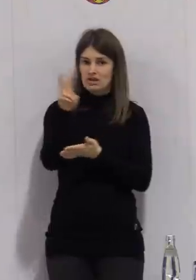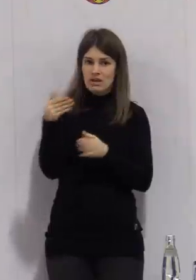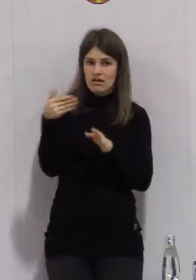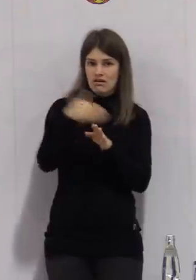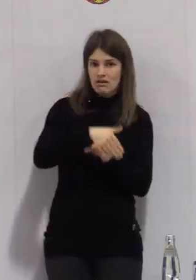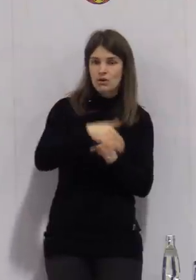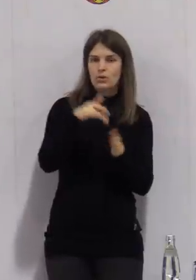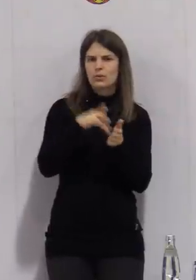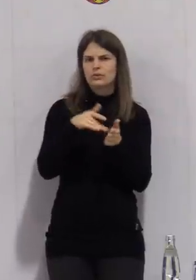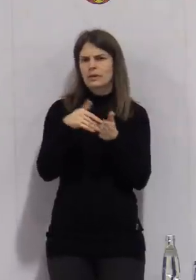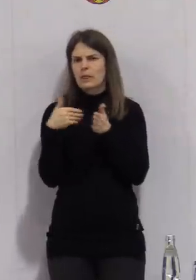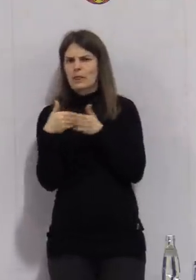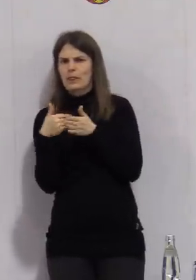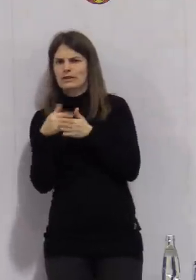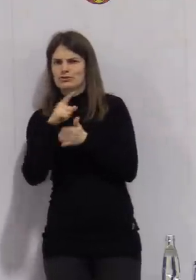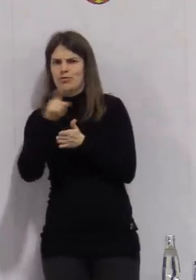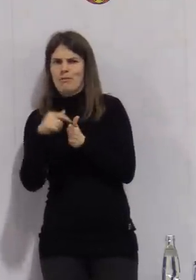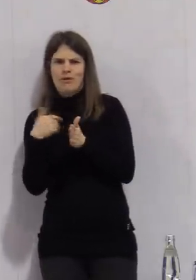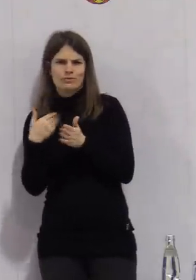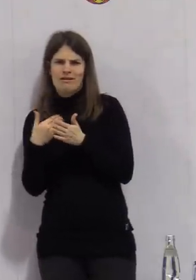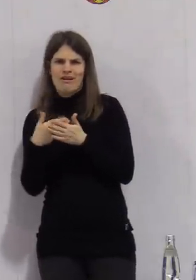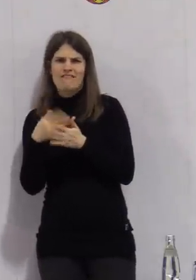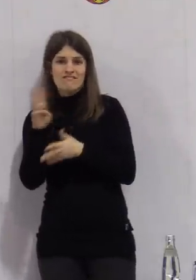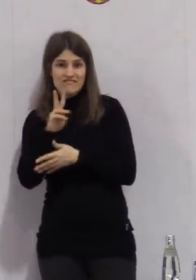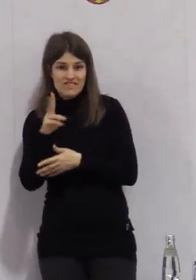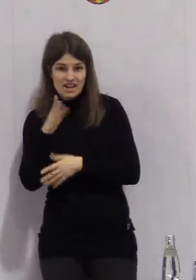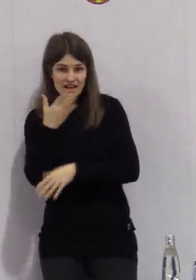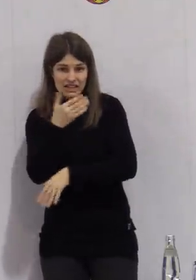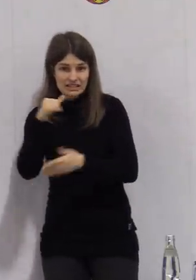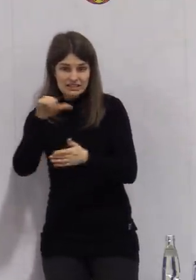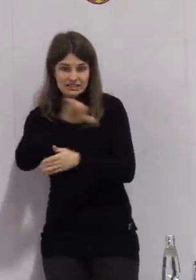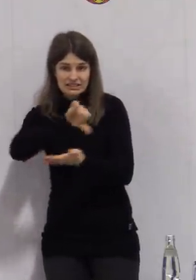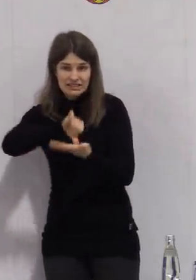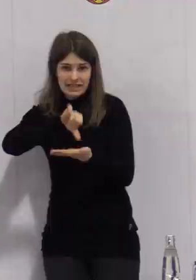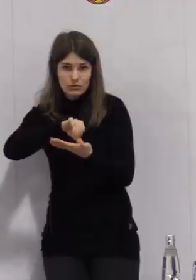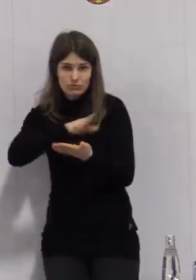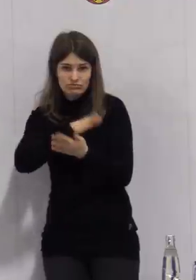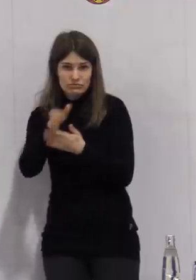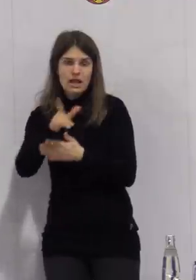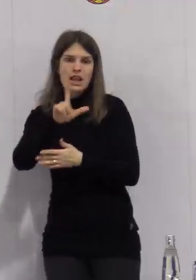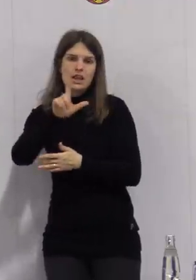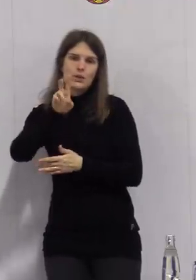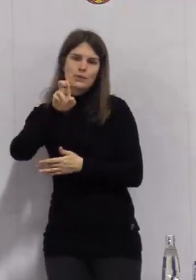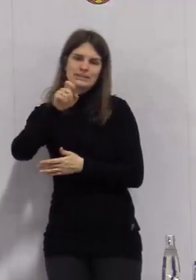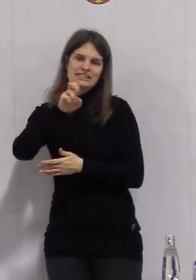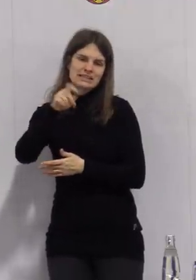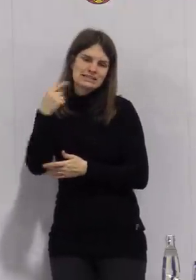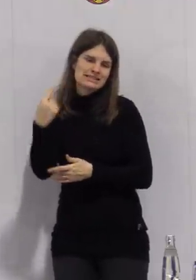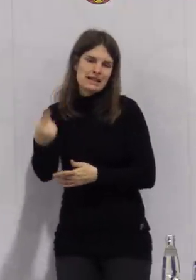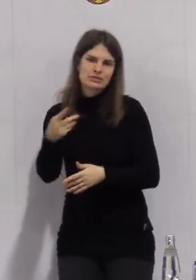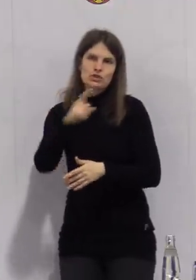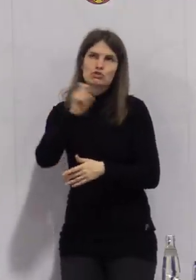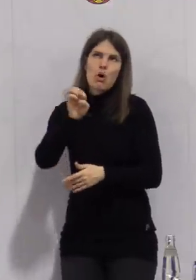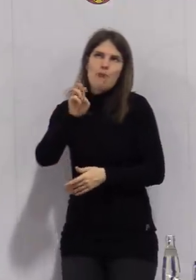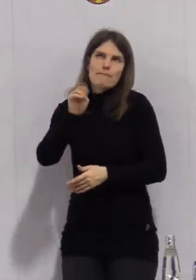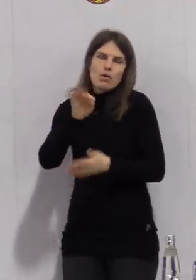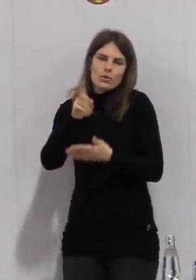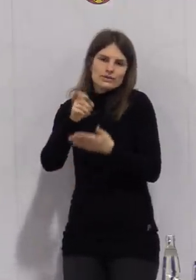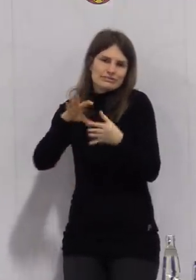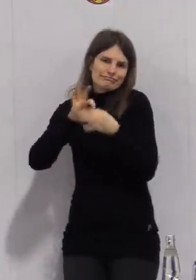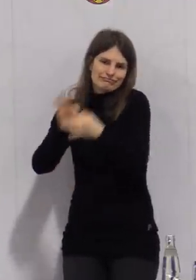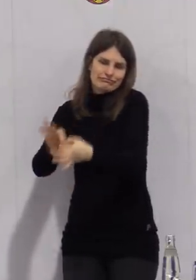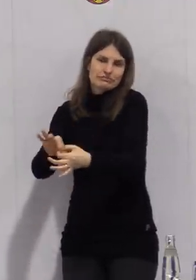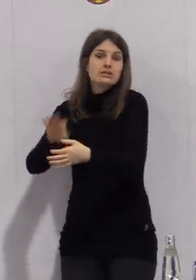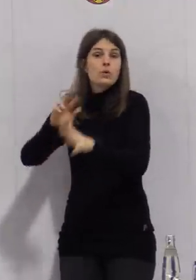Weil hier die räumliche Lage nach Zorbau eben sehr gut ist. Das betrifft natürlich die Stadt Lützen selber. Zorbau liegt in der Stadt Lützen. Ab